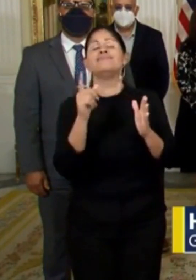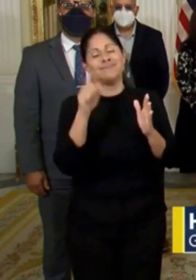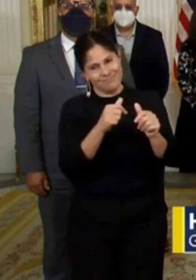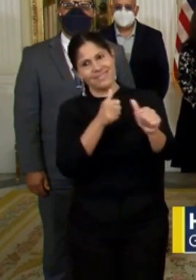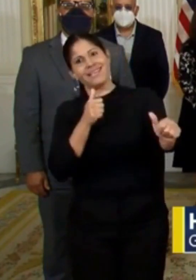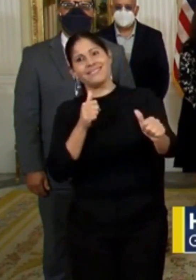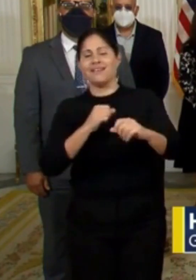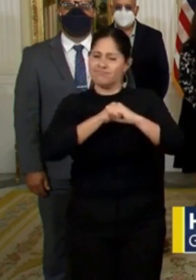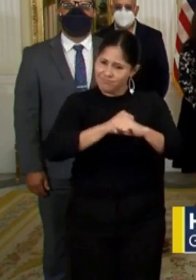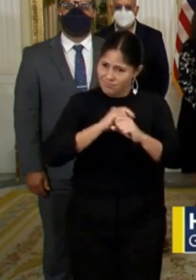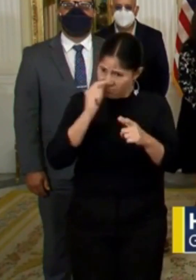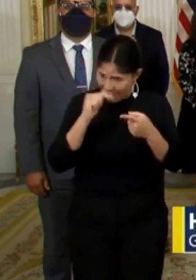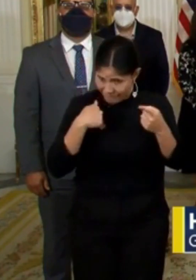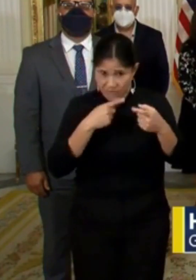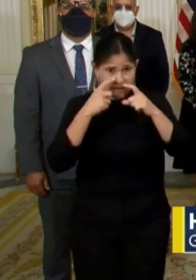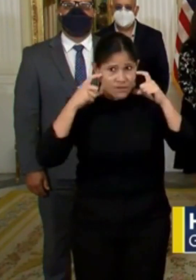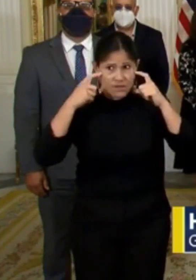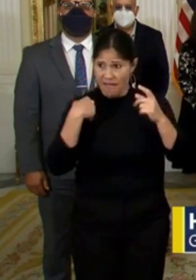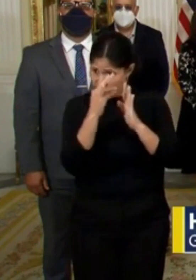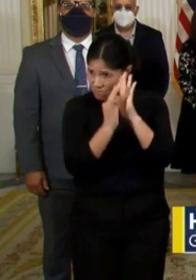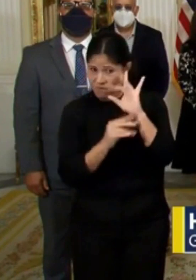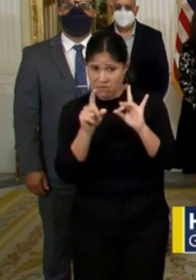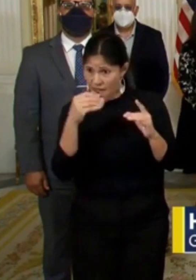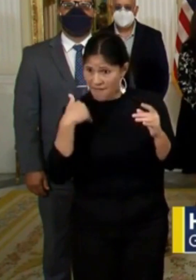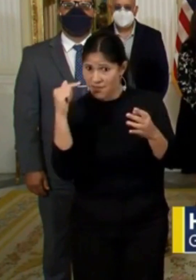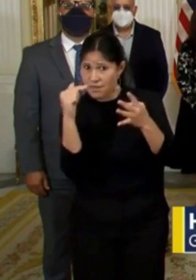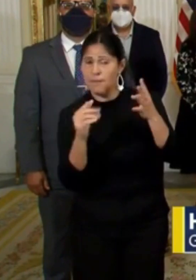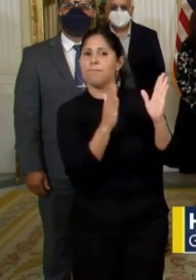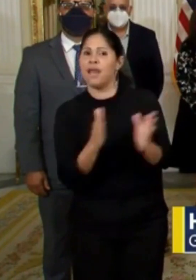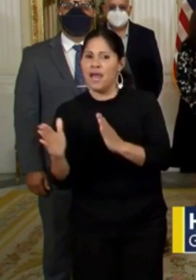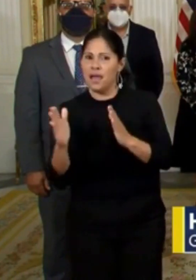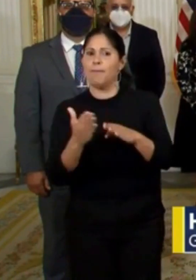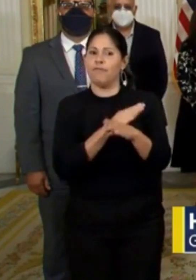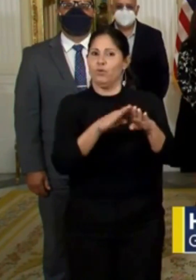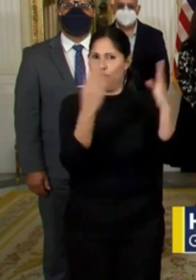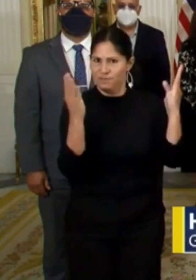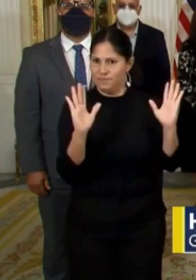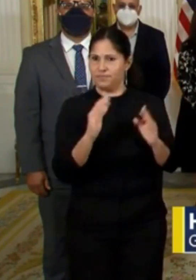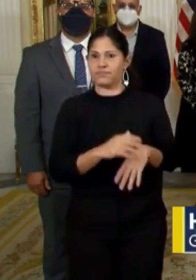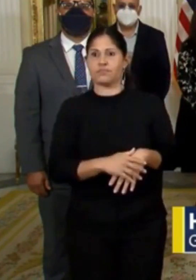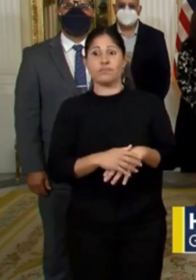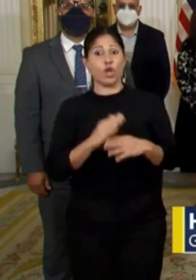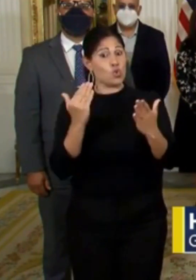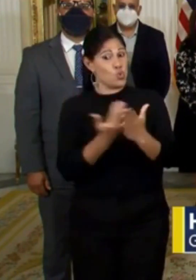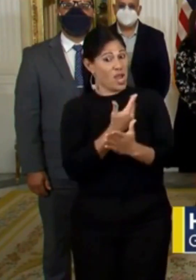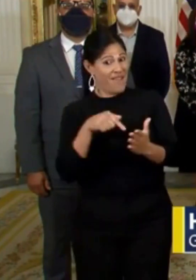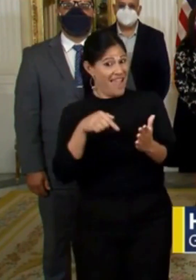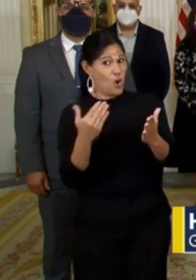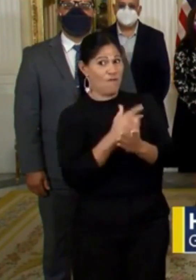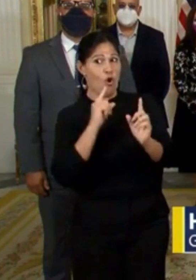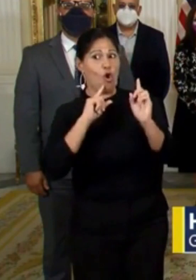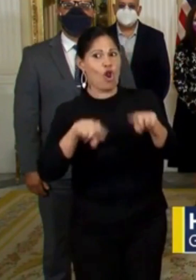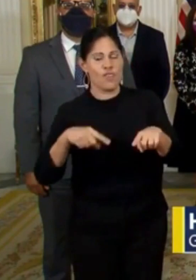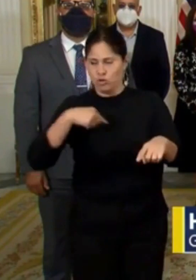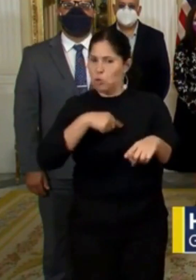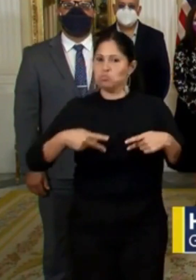cautelares para evitar el contagio y la propagación del virus. En la nueva orden ejecutiva, estamos permitiendo